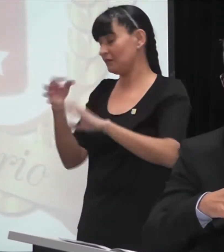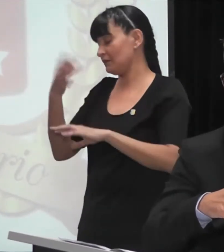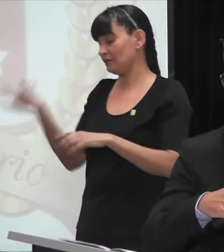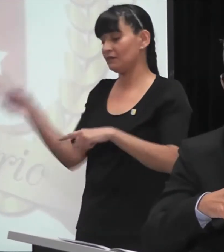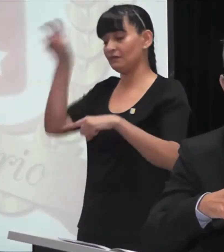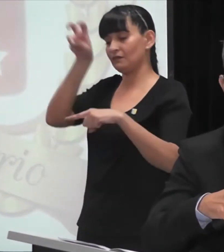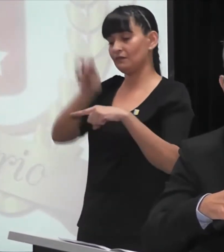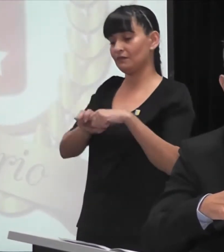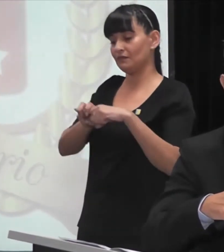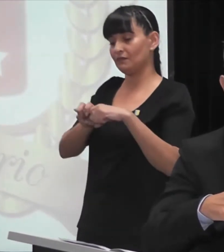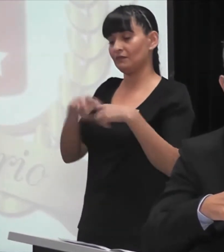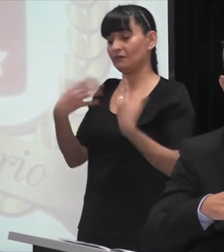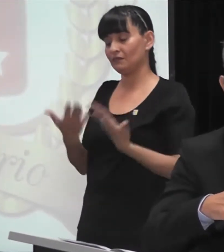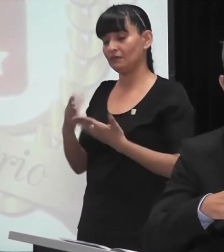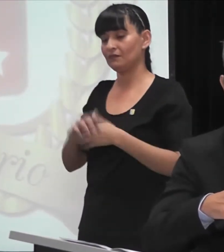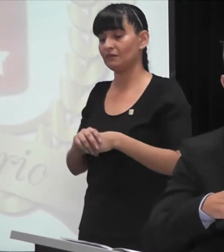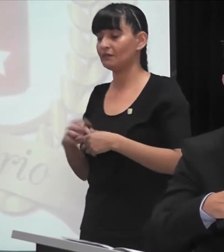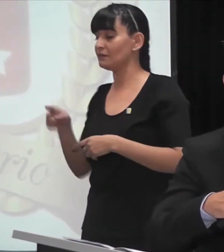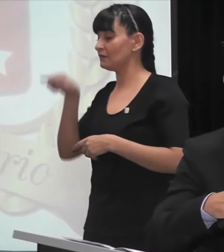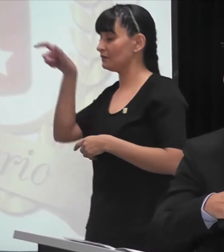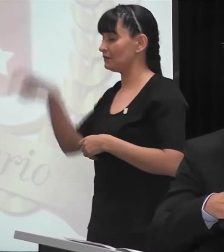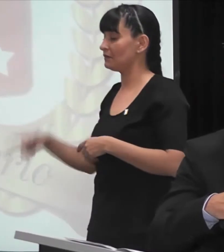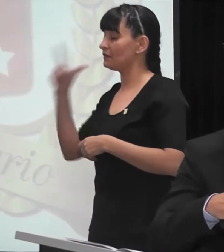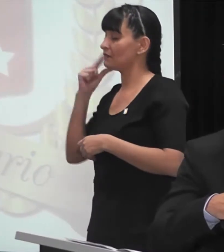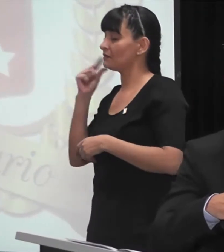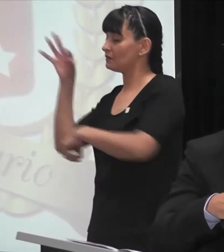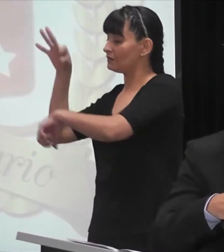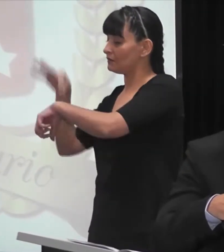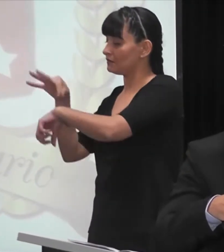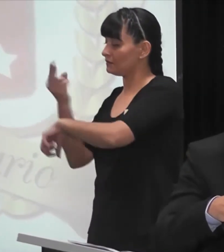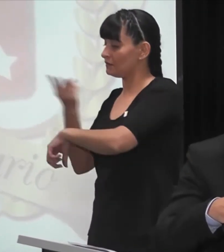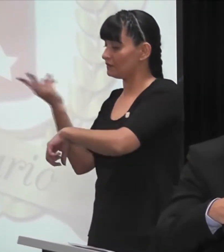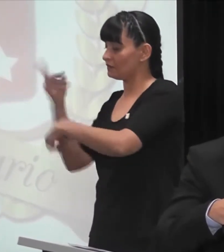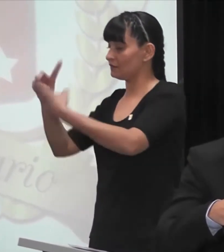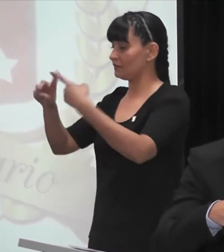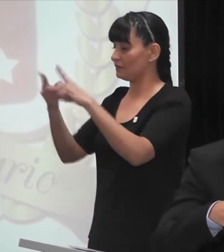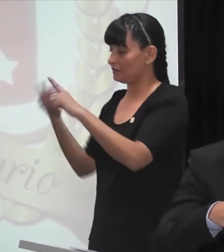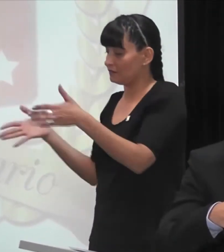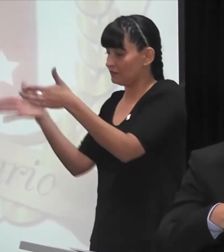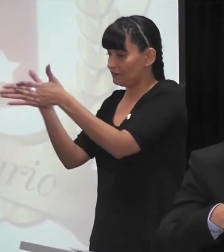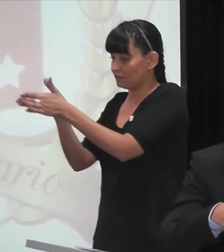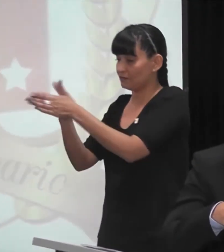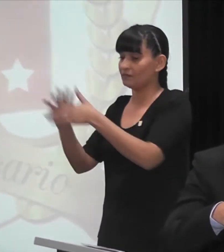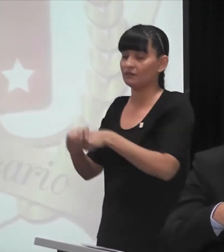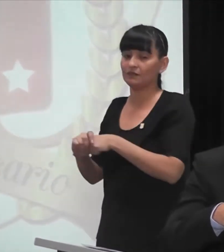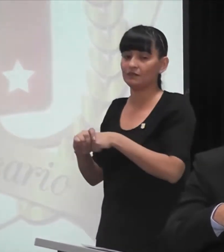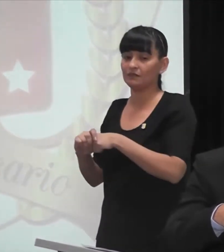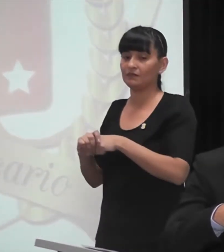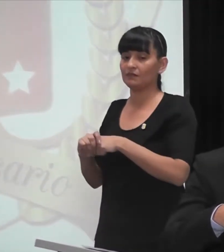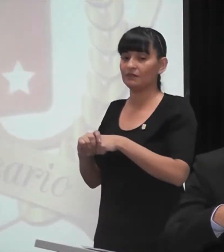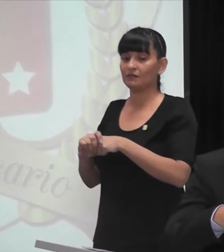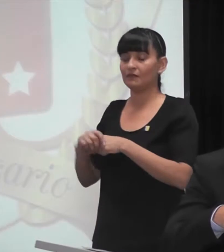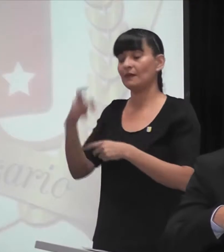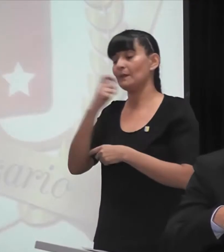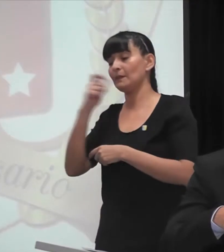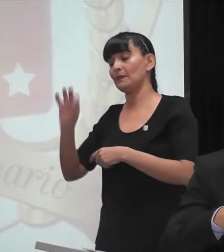Fue él y el doctor Varela, que también le tenían que dar una placa porque enseñé un gratis cuatro años